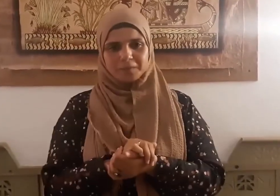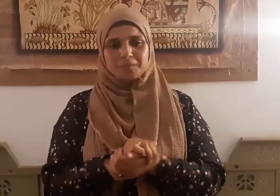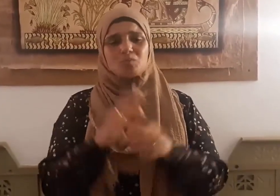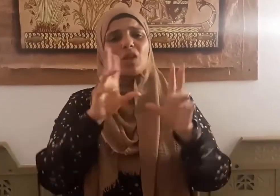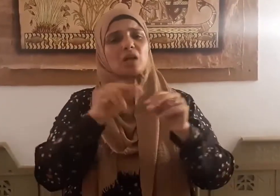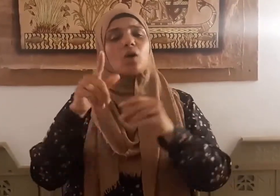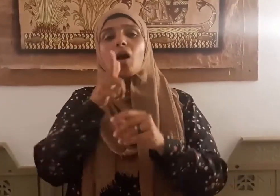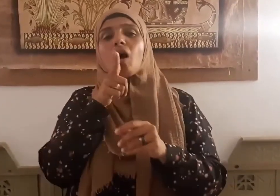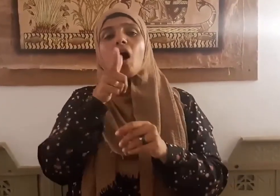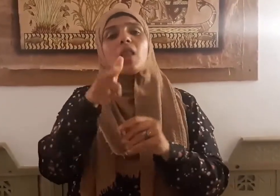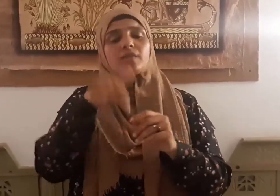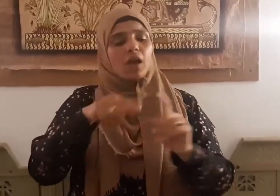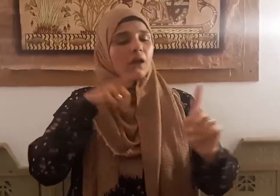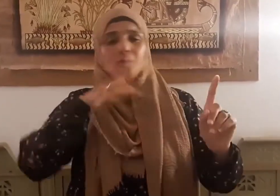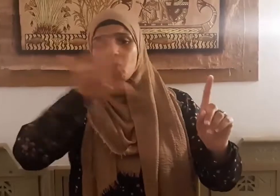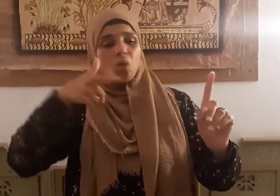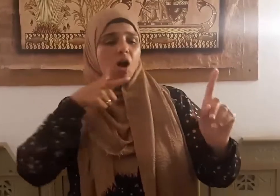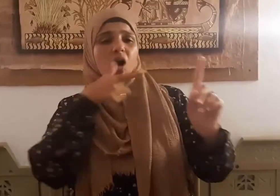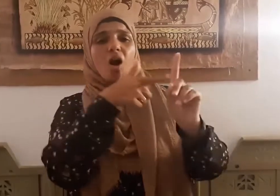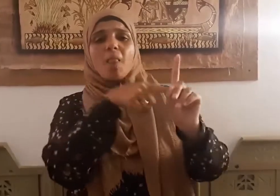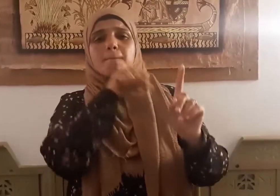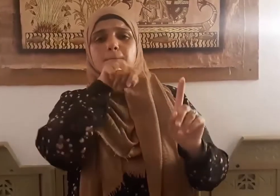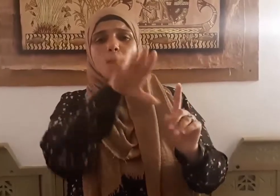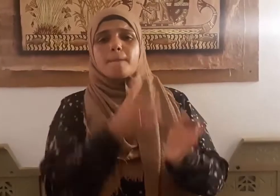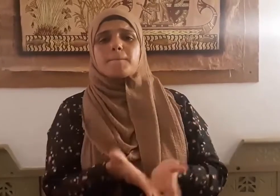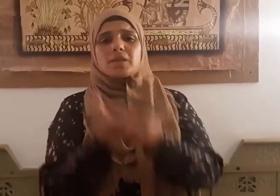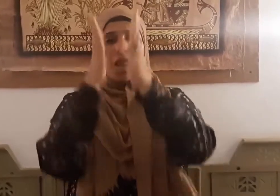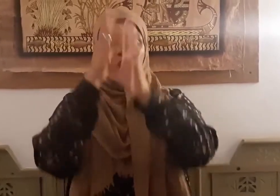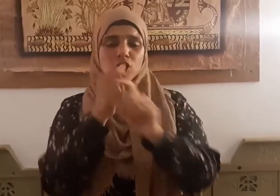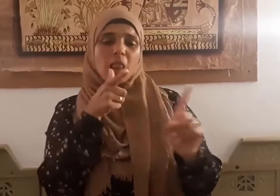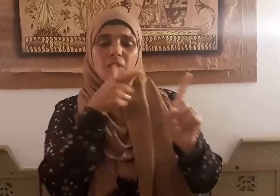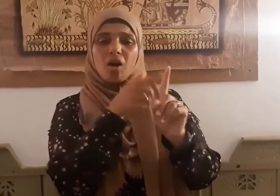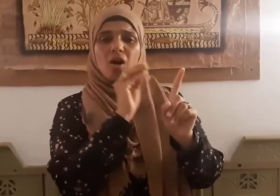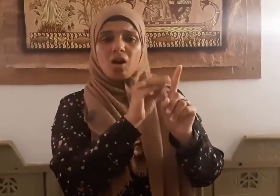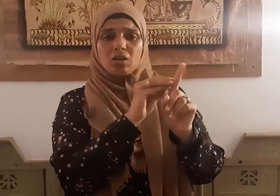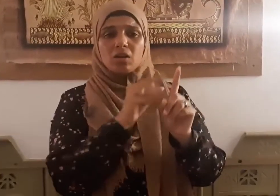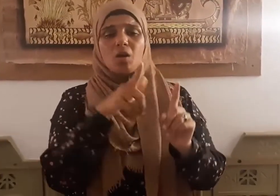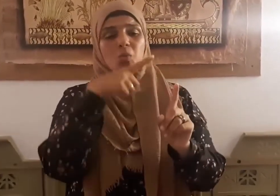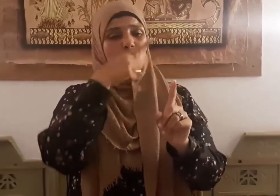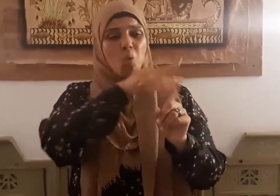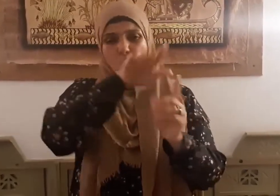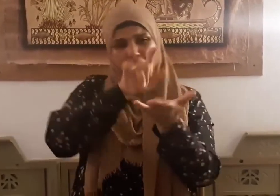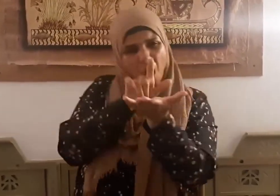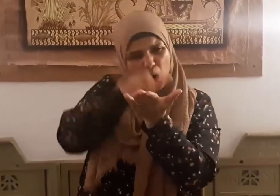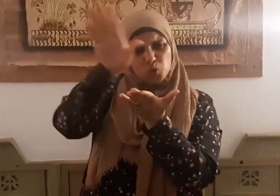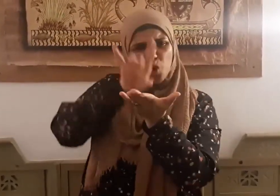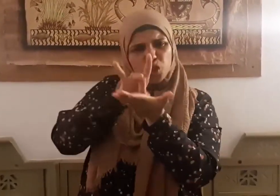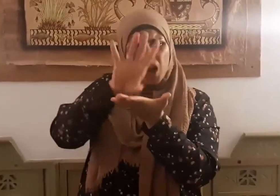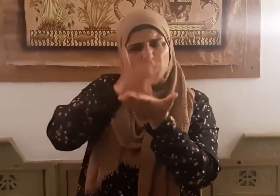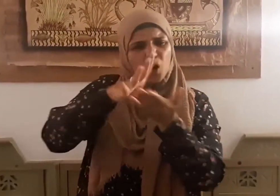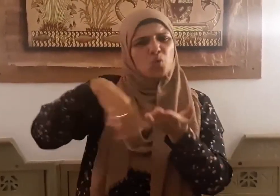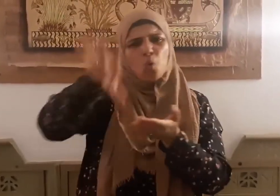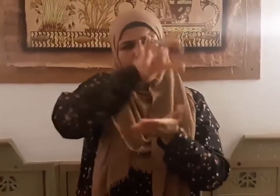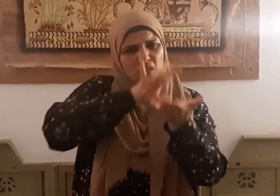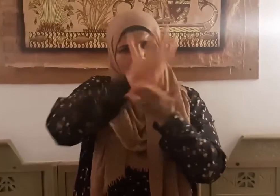قالوا لرسول الله صلى الله عليه وسلم أطرد هؤلاء لا يجترئون علينا